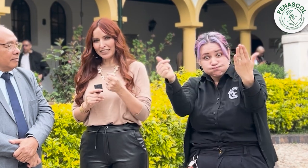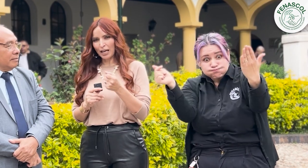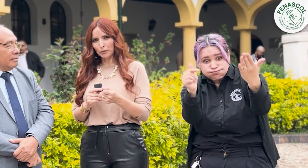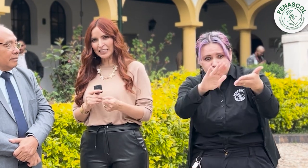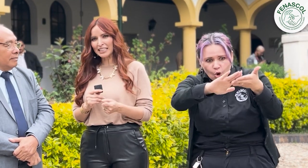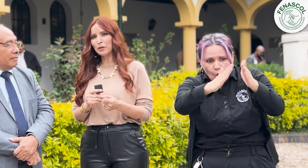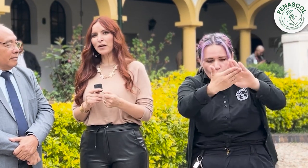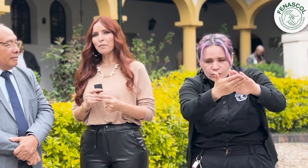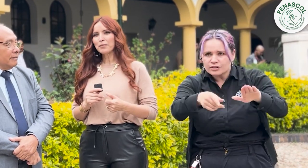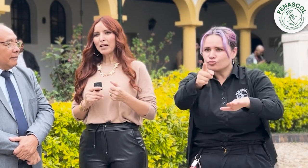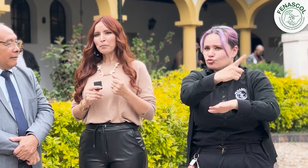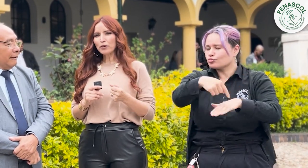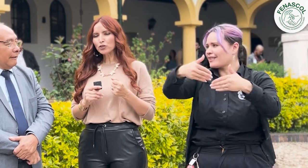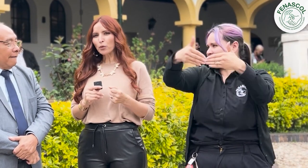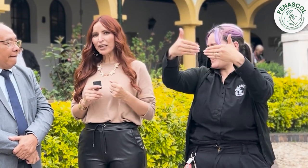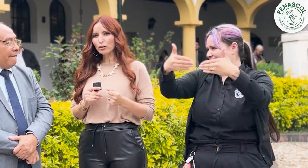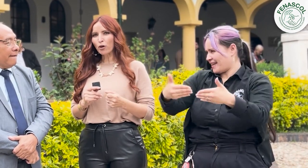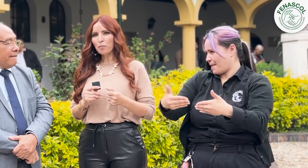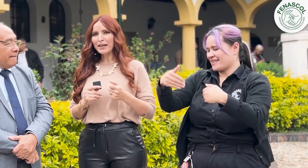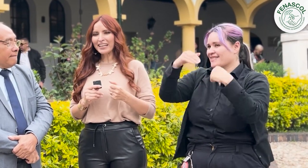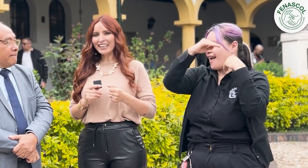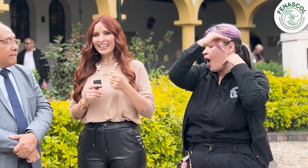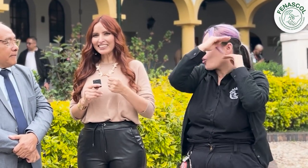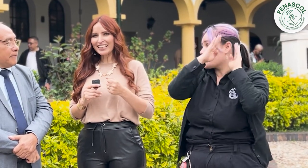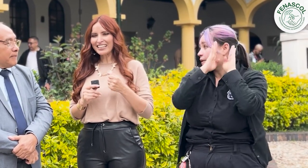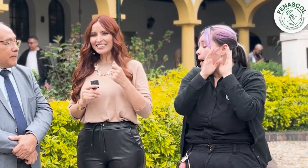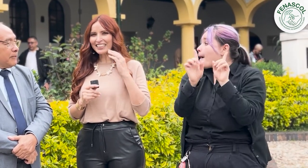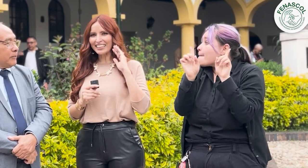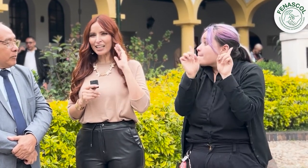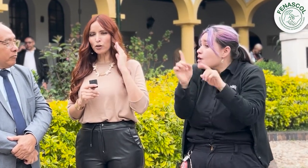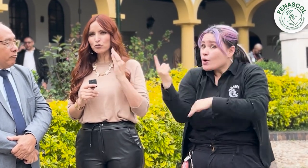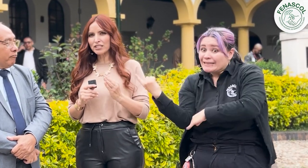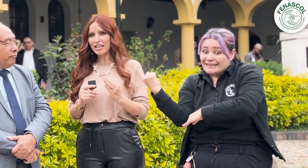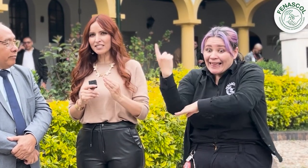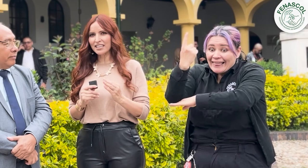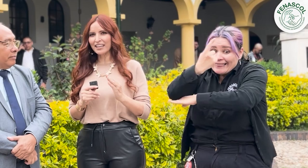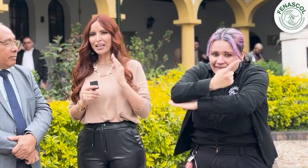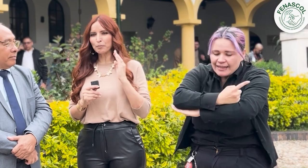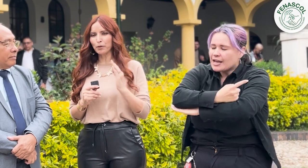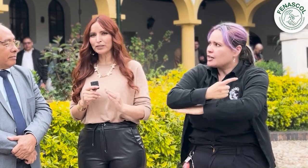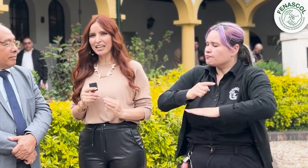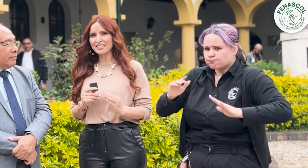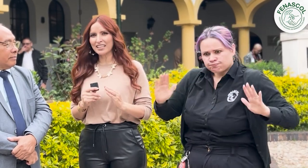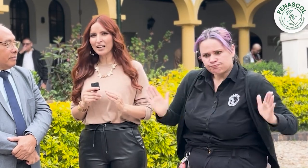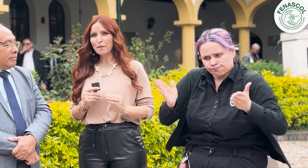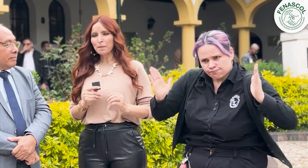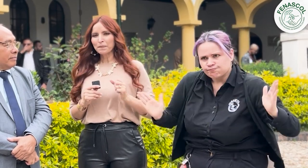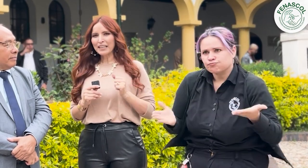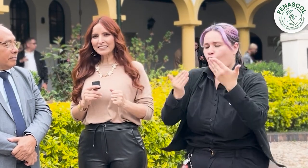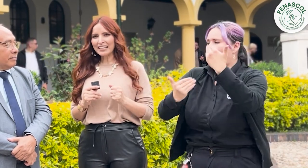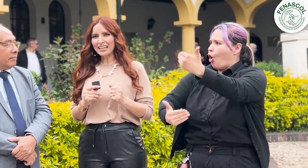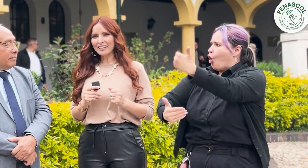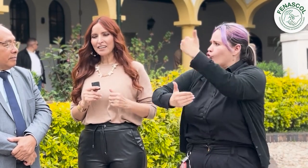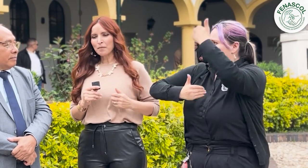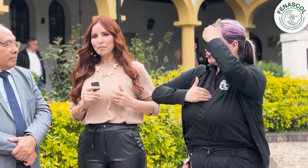auditiva, pero sobre todo para que en ese día se cree conciencia de la importancia de ser más